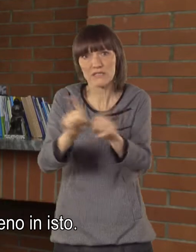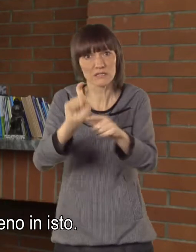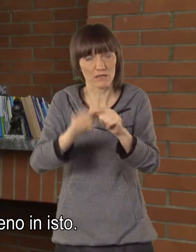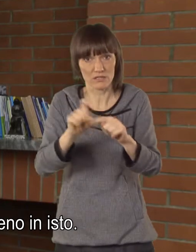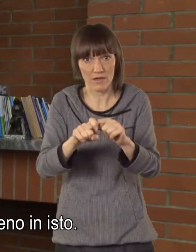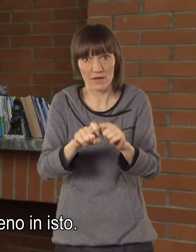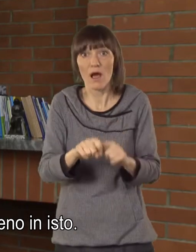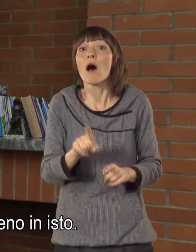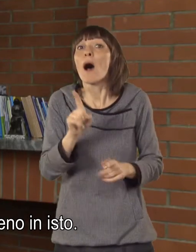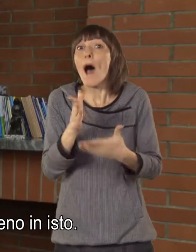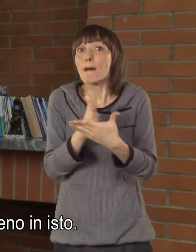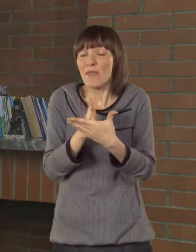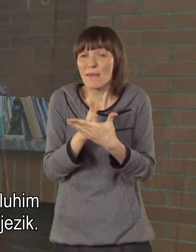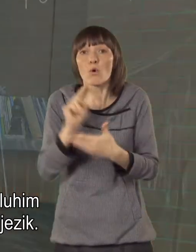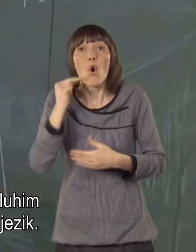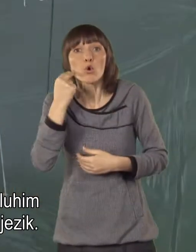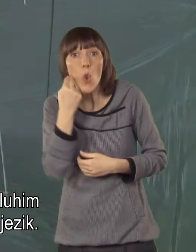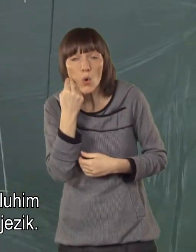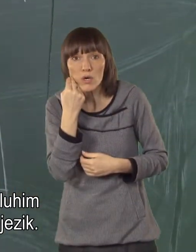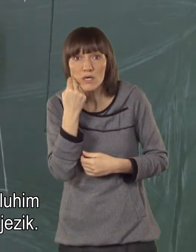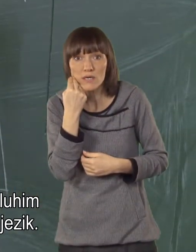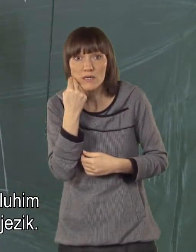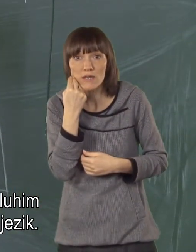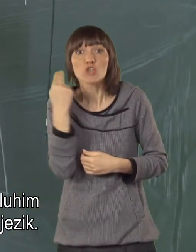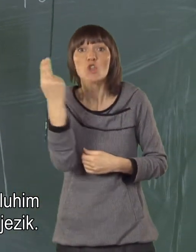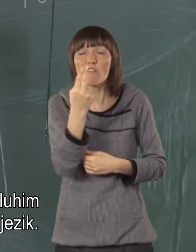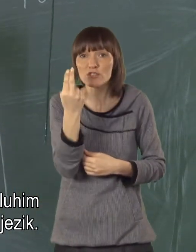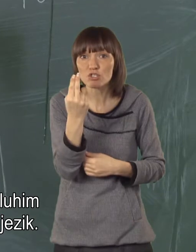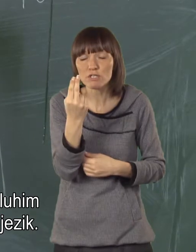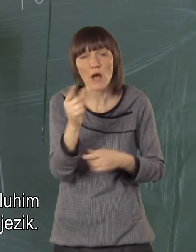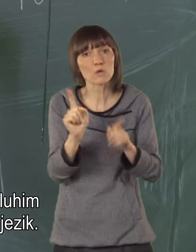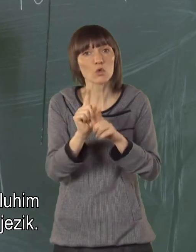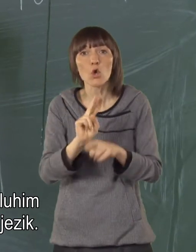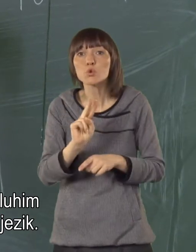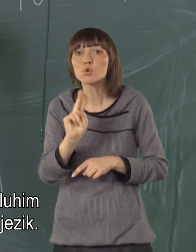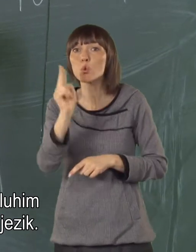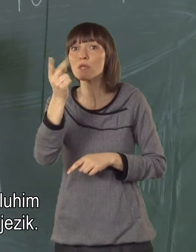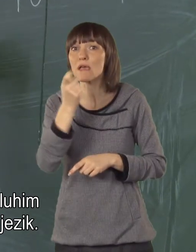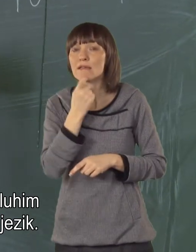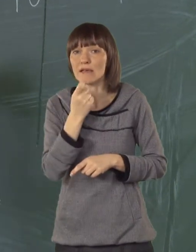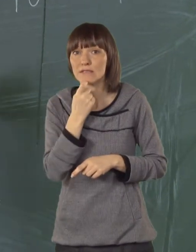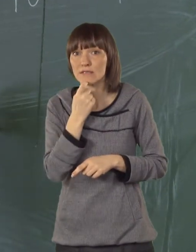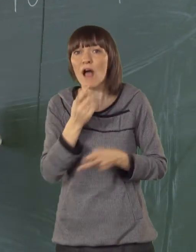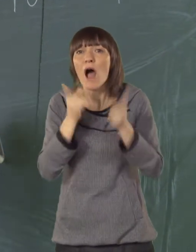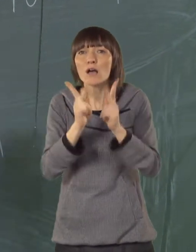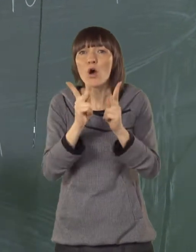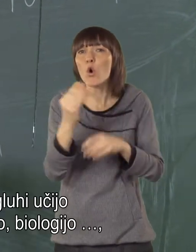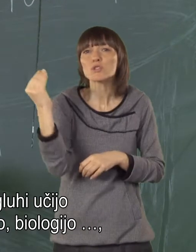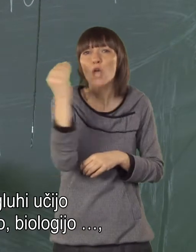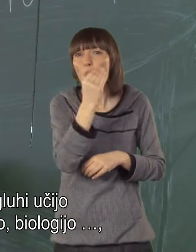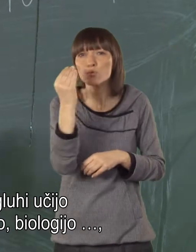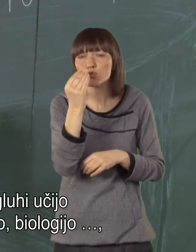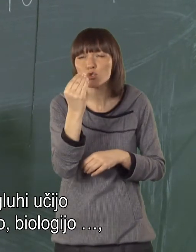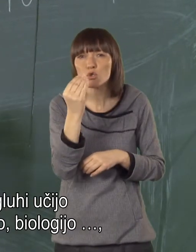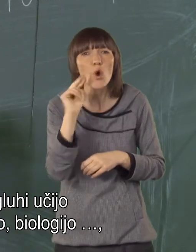znakovni jezik, to je eno in isto. Med tem, ko je pa gluhim slovensčina kot taka, pa tu je jezik. Torej,